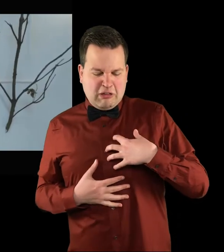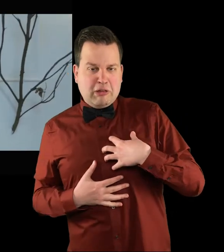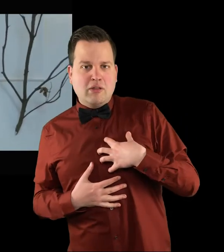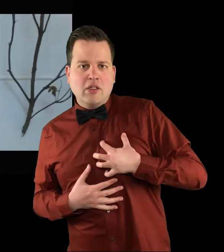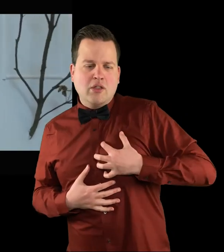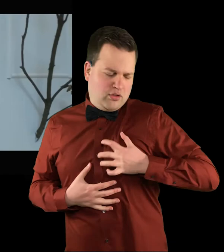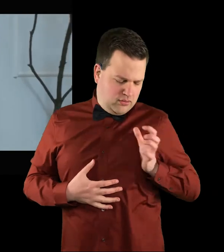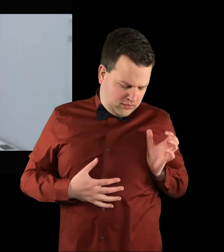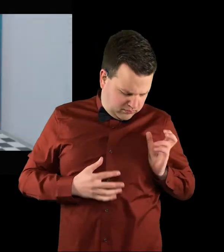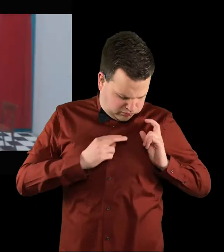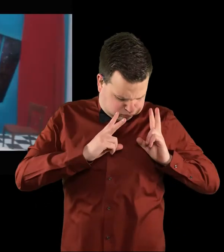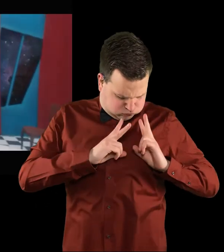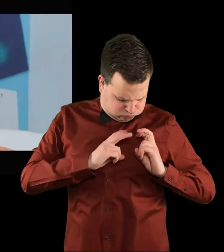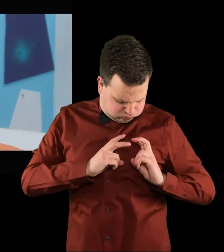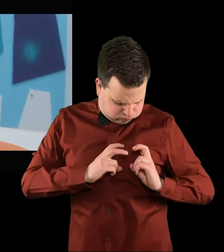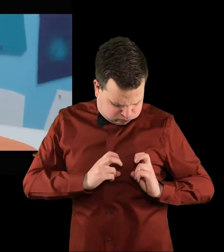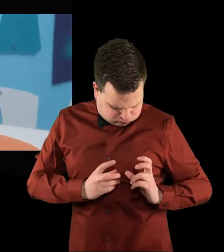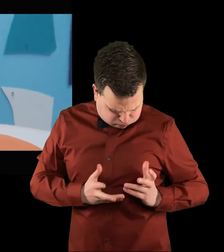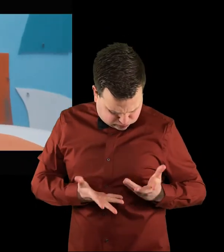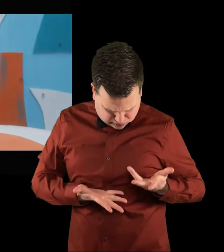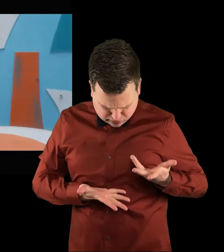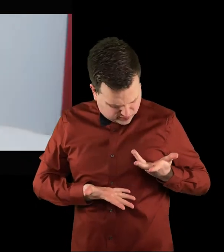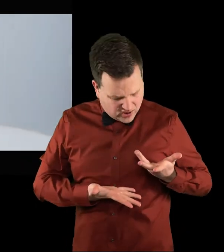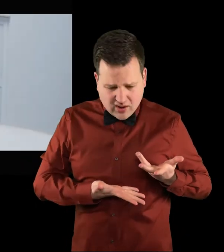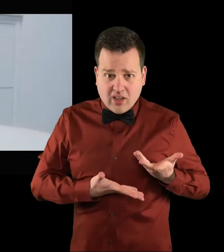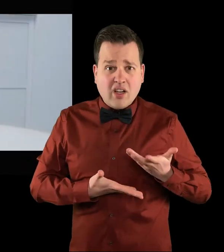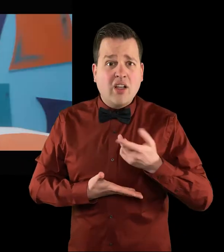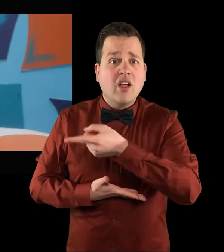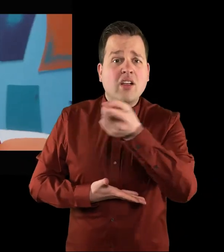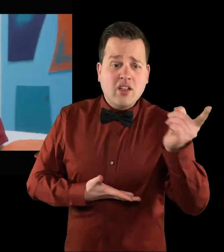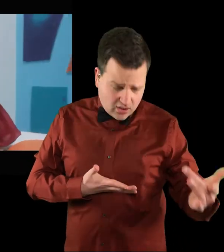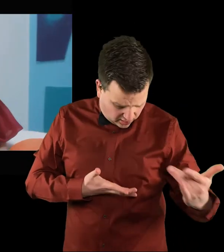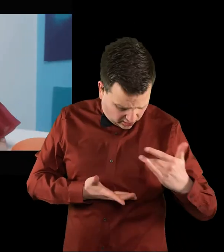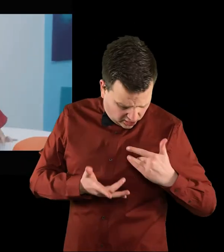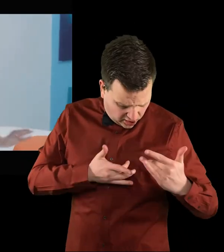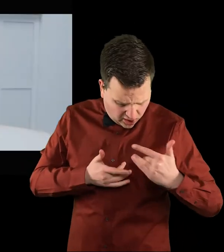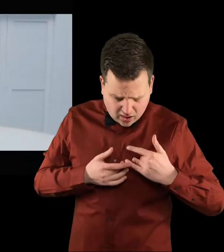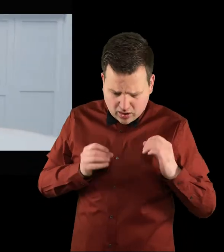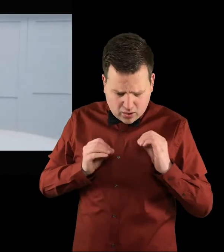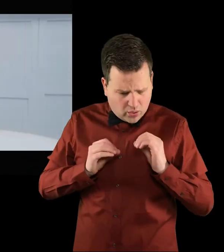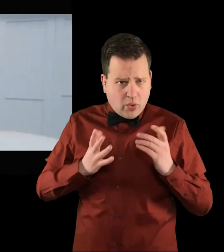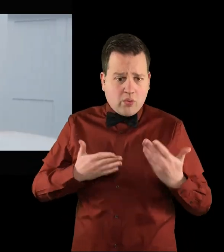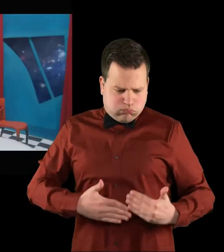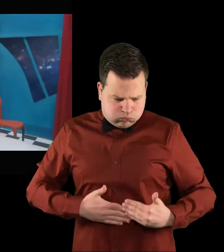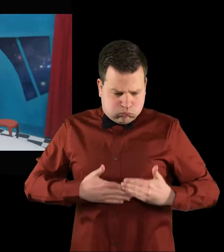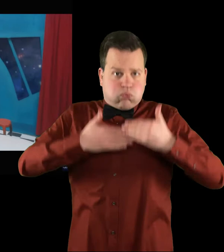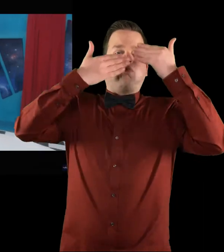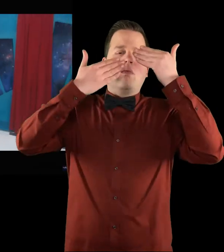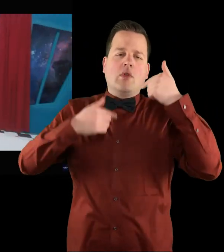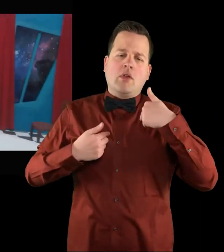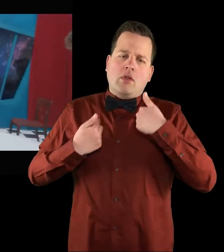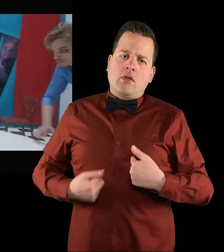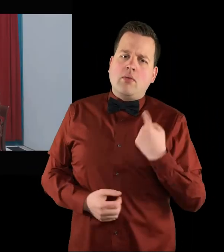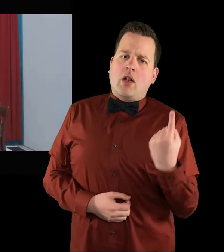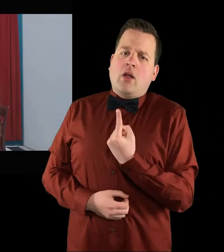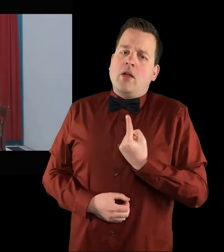Sa të kërkoja në përzemra boshë Dhe e kuptoja aze nuk me joshë E vetëm